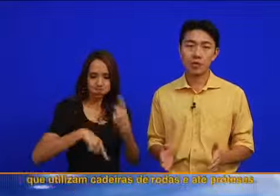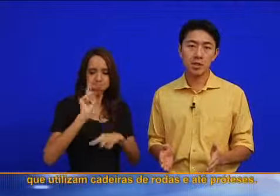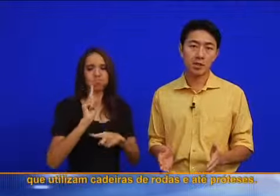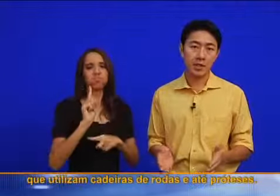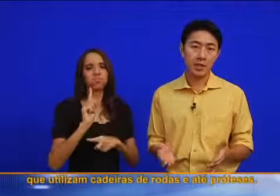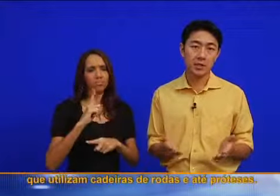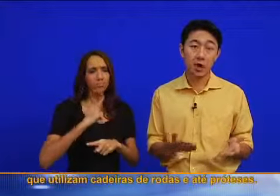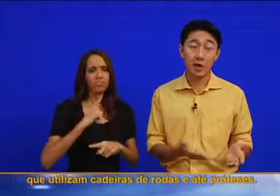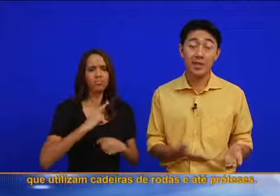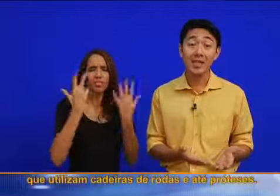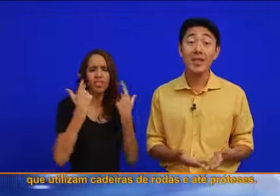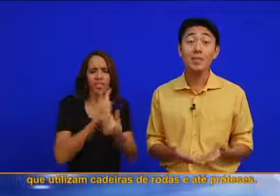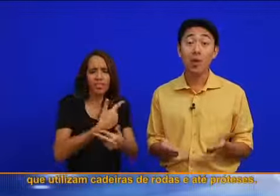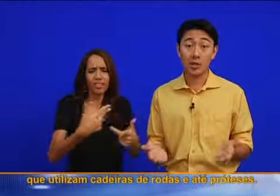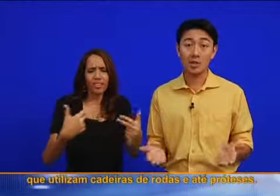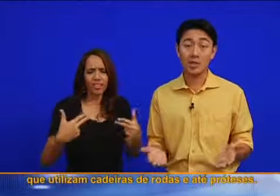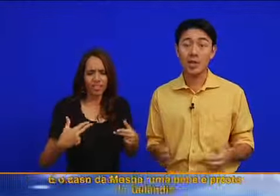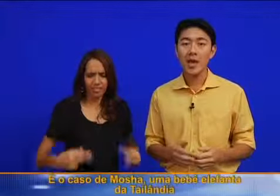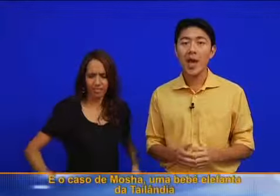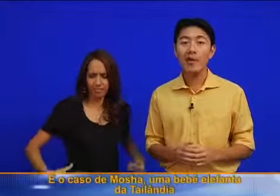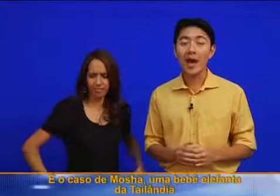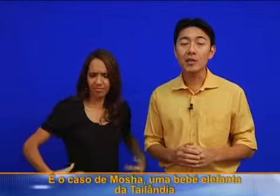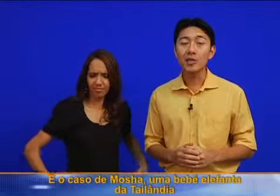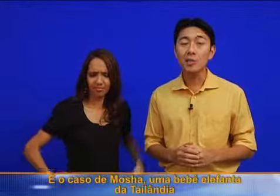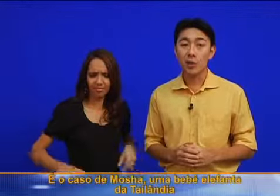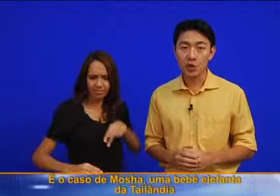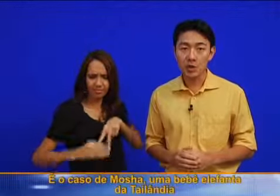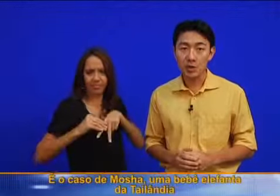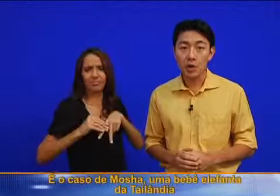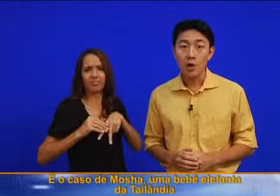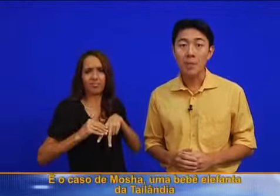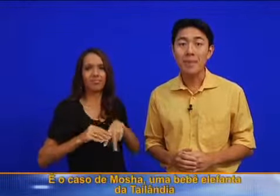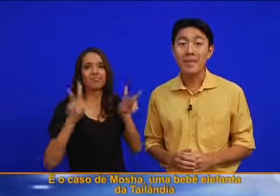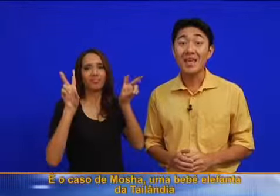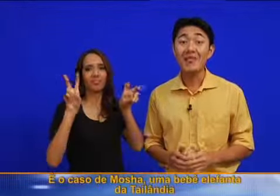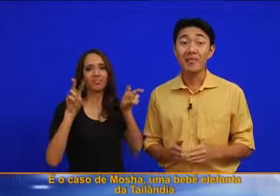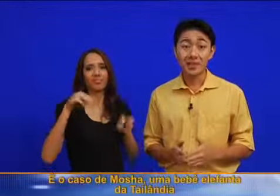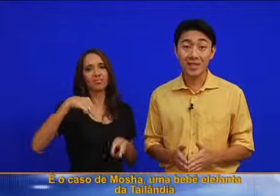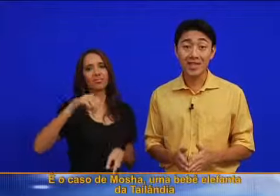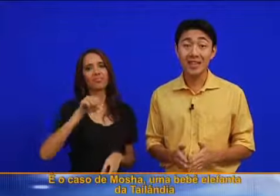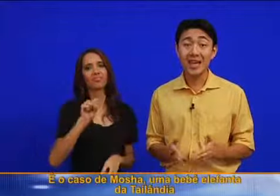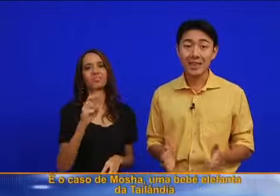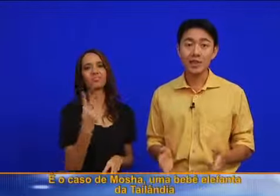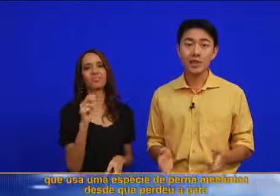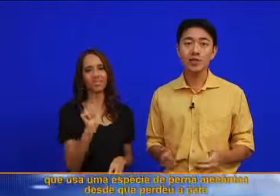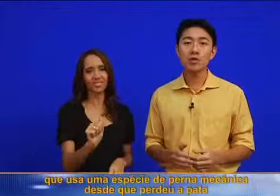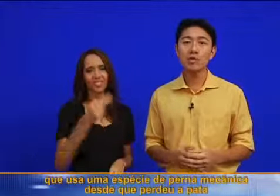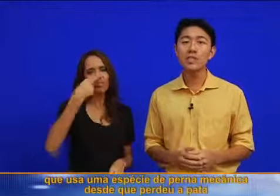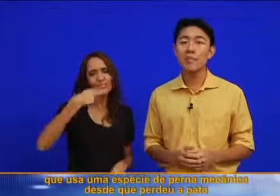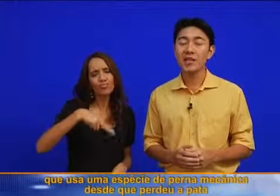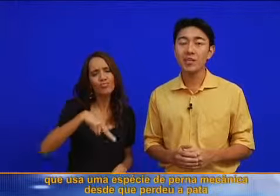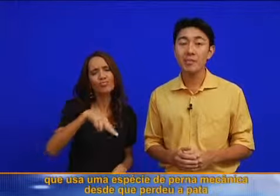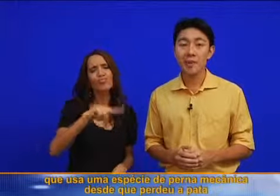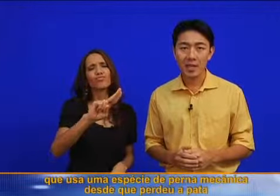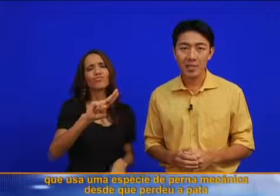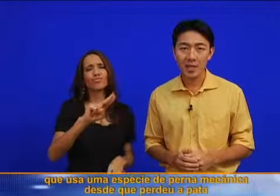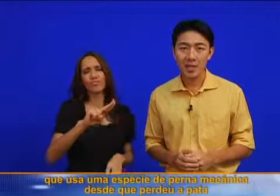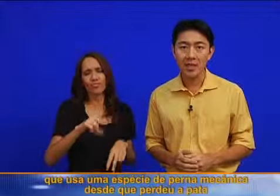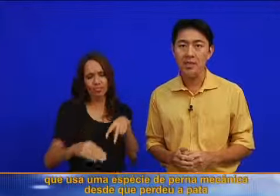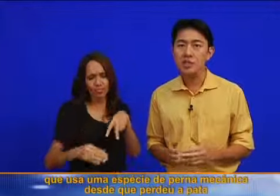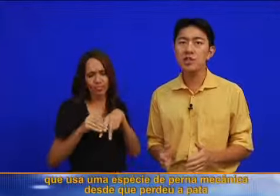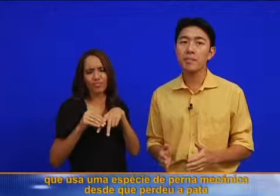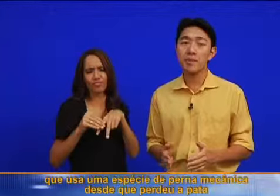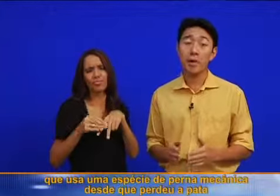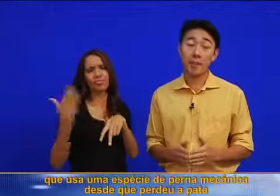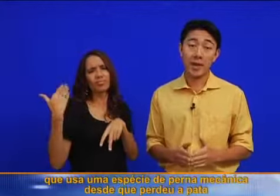animais que utilizam cadeiras de rodas e até próteses. É o caso de Mocha, uma bebê elefanta da Tailândia que usa uma espécie de perna